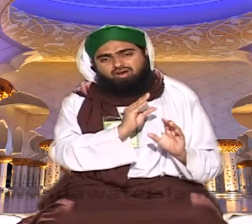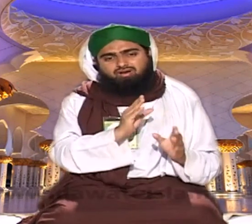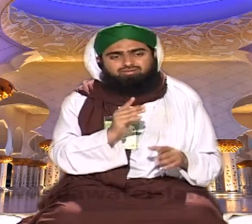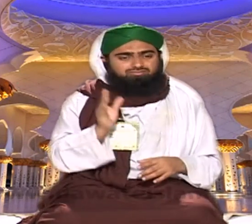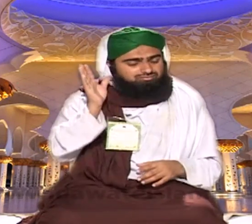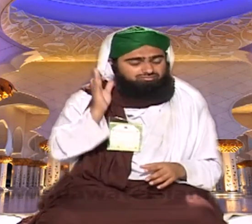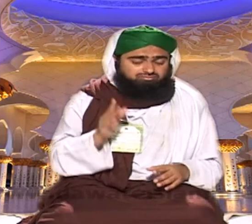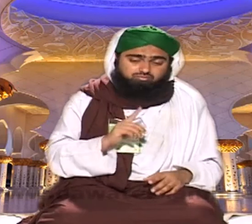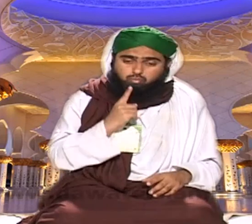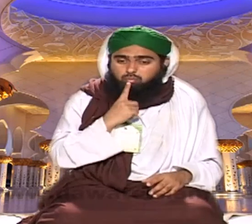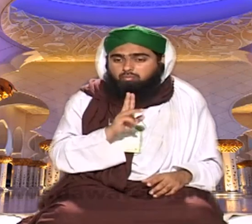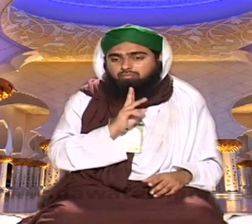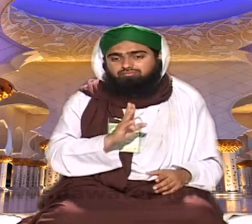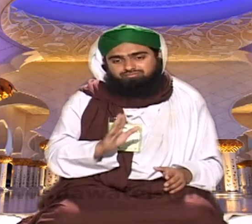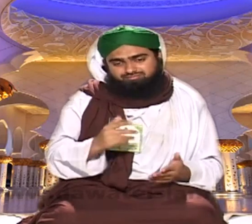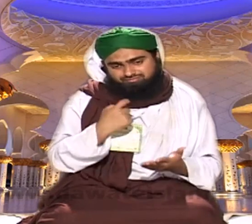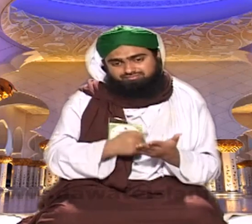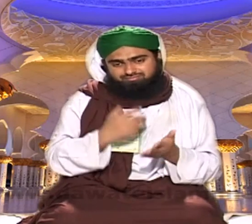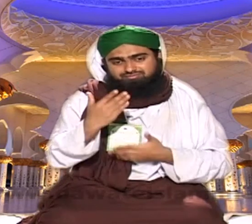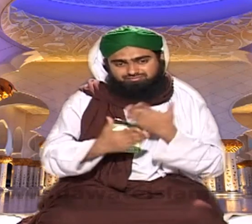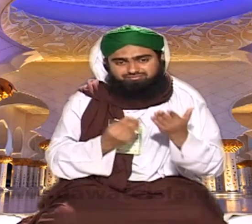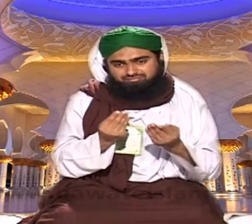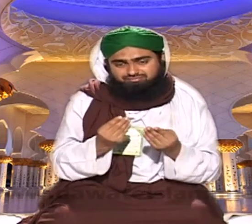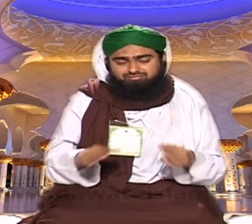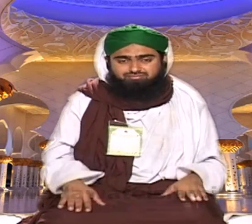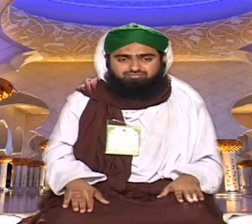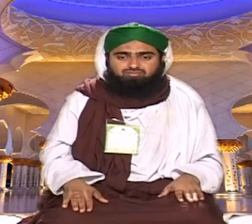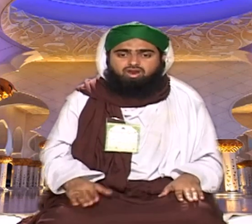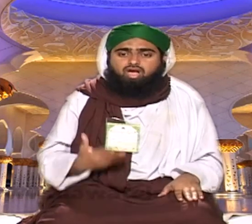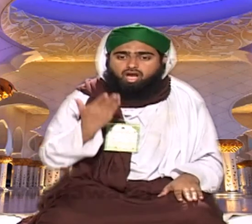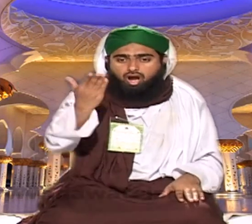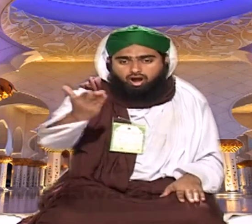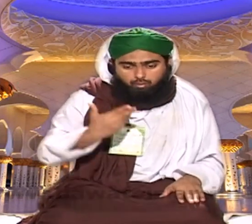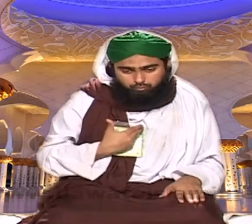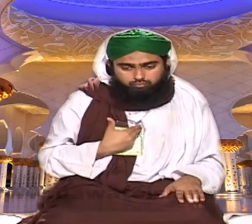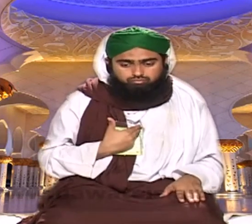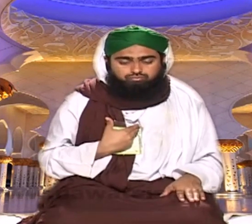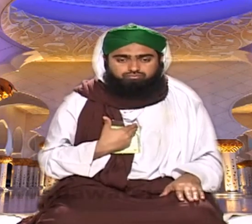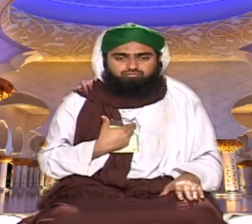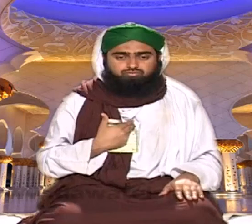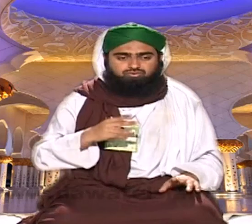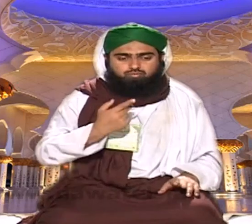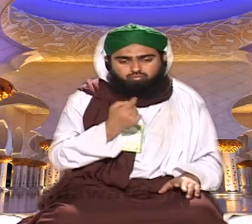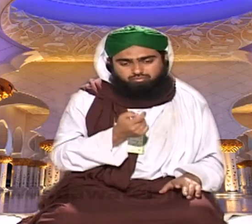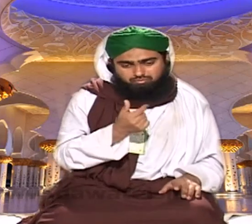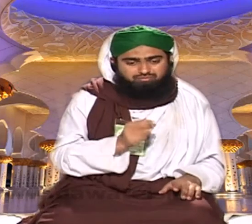کا مطور نہ پڑے تو اتنا گناہ نہیں ہوگا نہیں مثلا دیکھئے نا آپ نے مجھے کوئی چیز لینے کو